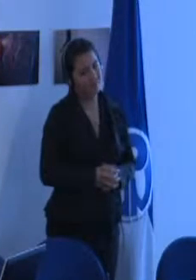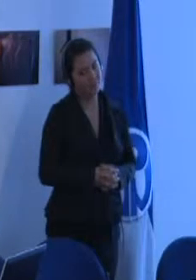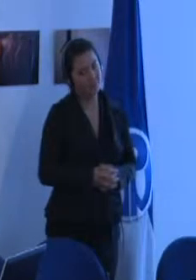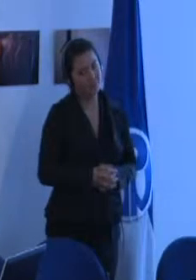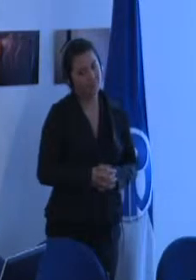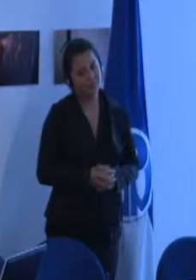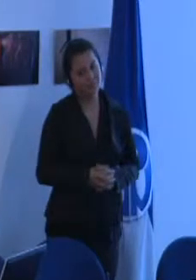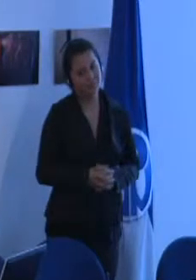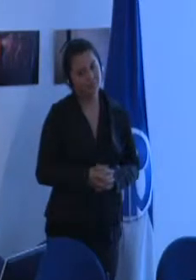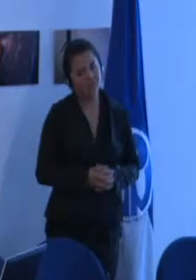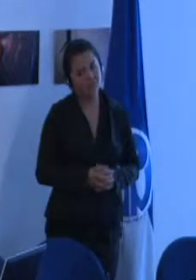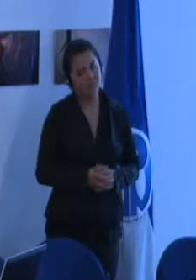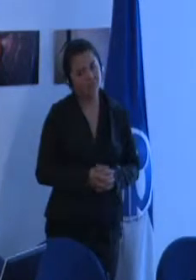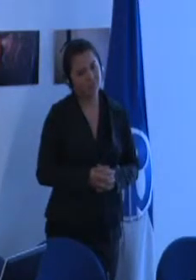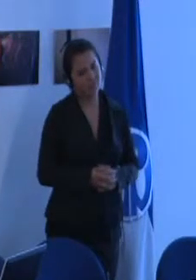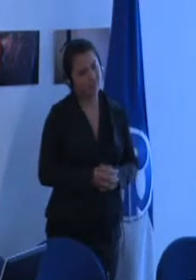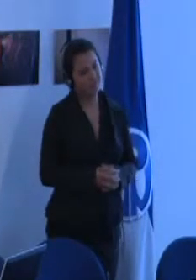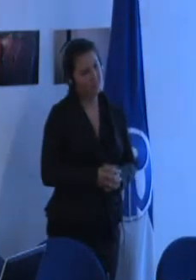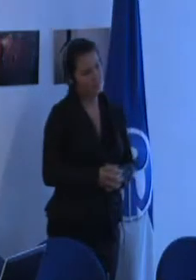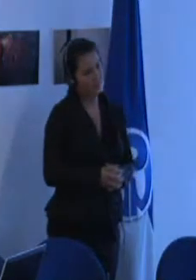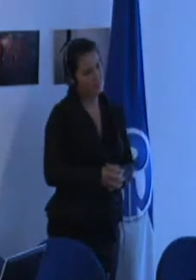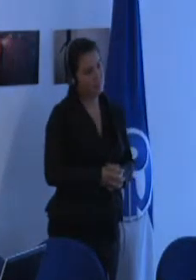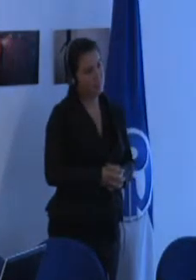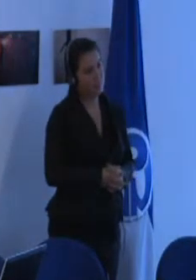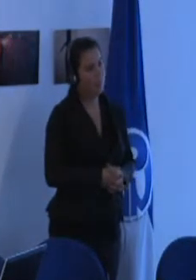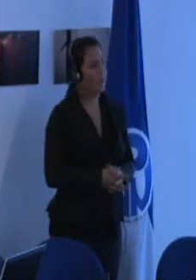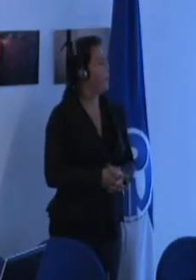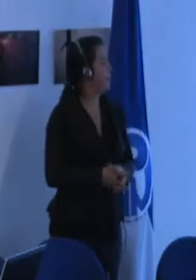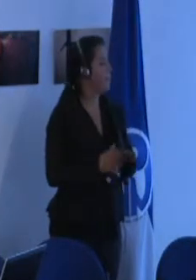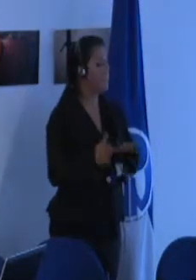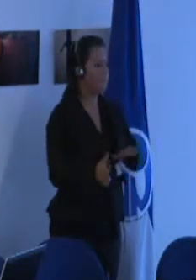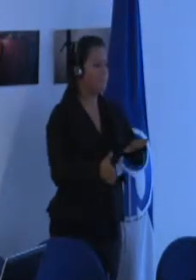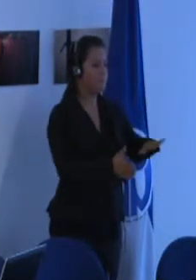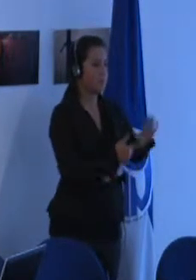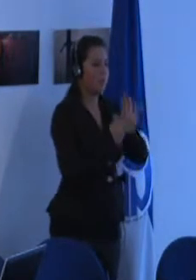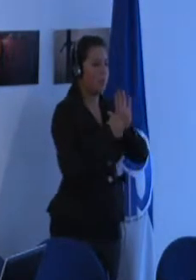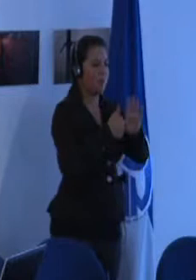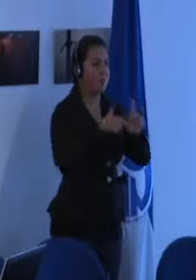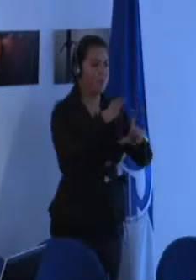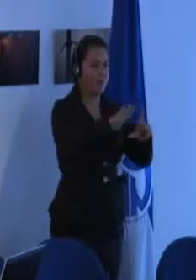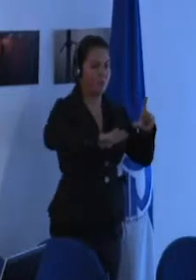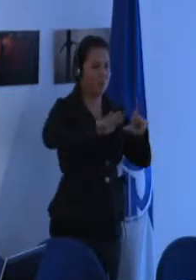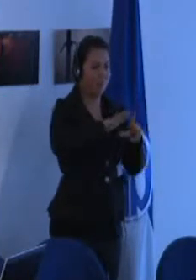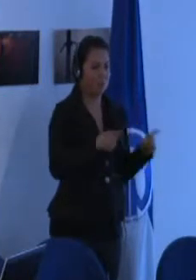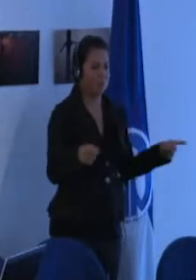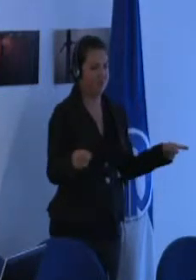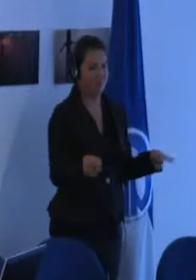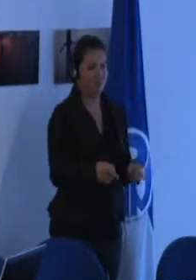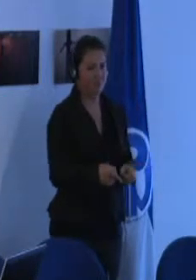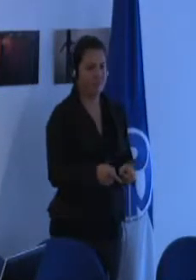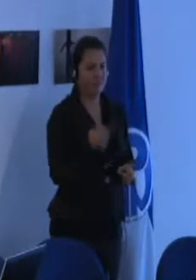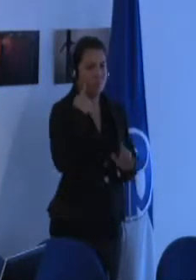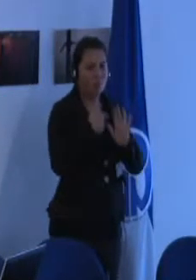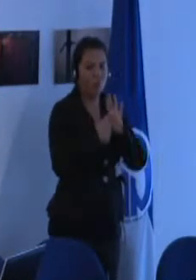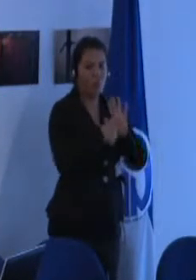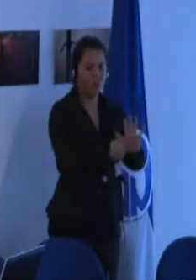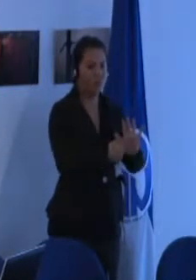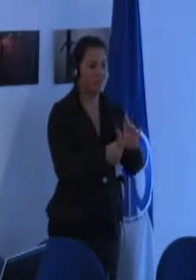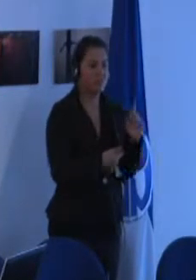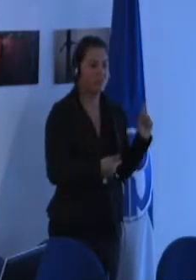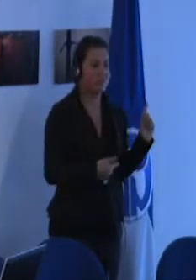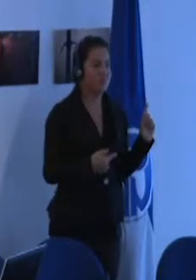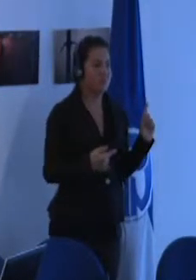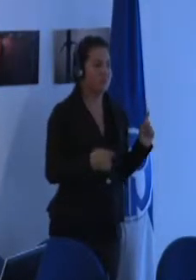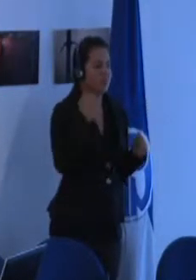voy a mostrarles un video muy corto para mostrarles lo que sería la idea